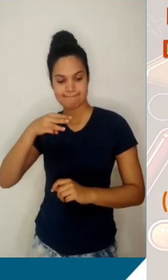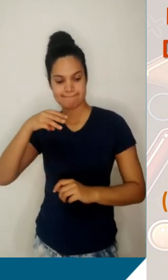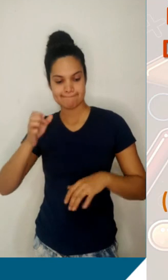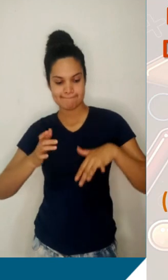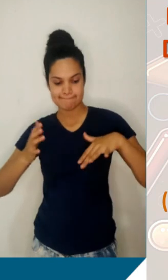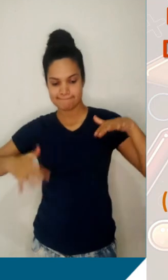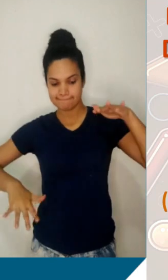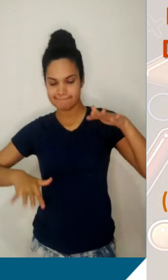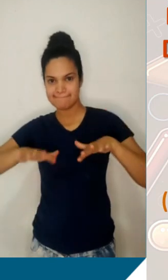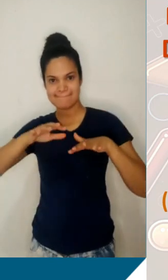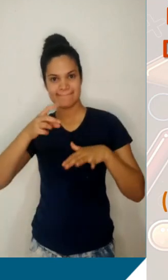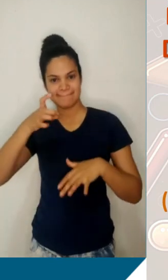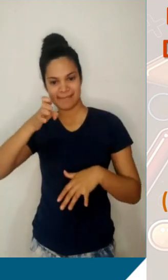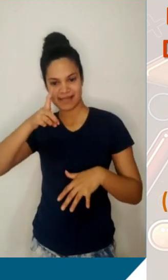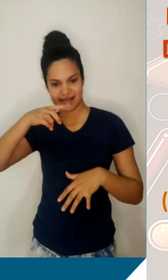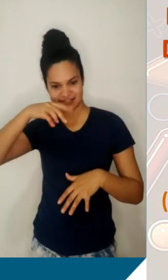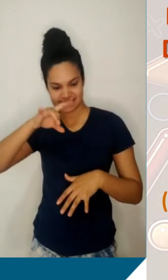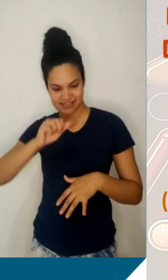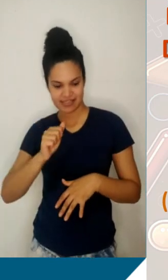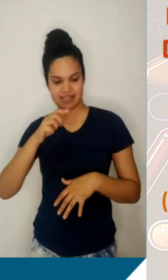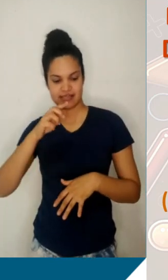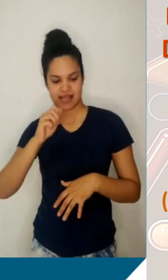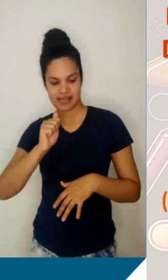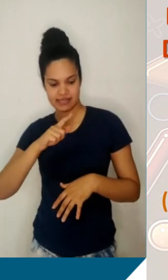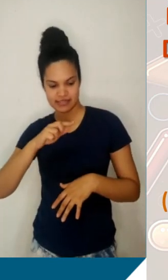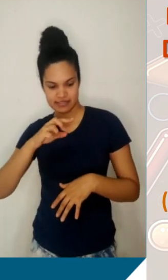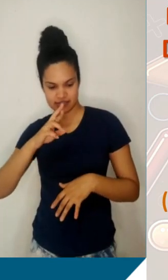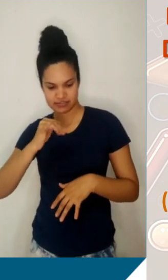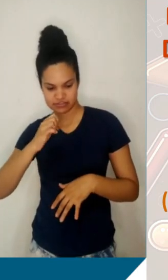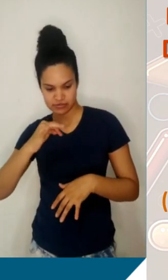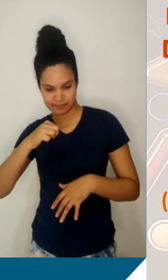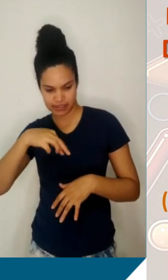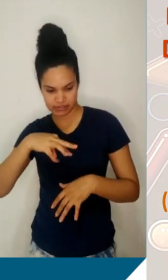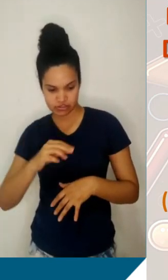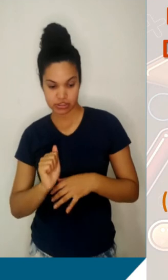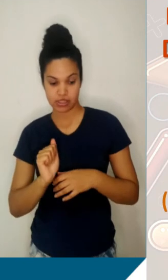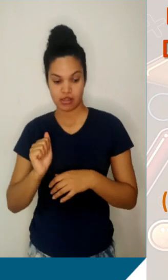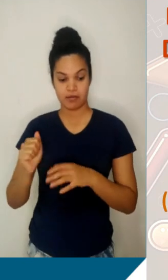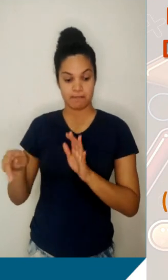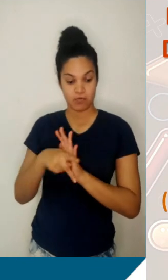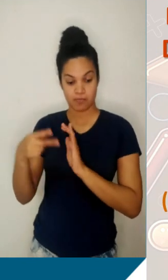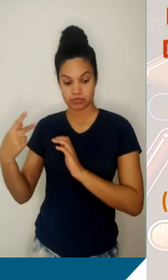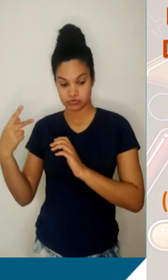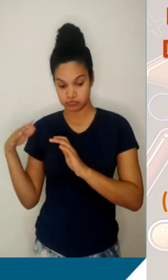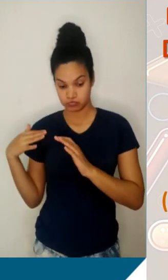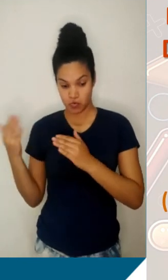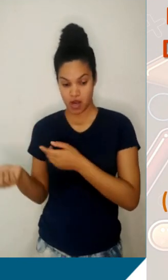sucessor, ou ainda, de dois termos dele equidistantes. Então, pessoal, muito obrigado por terem chegado aqui.